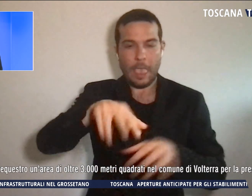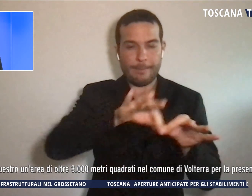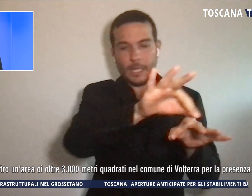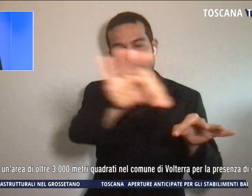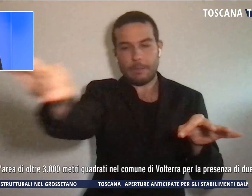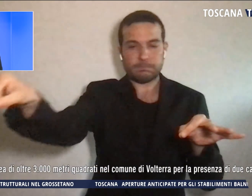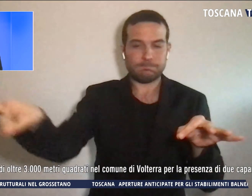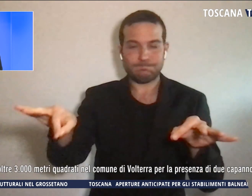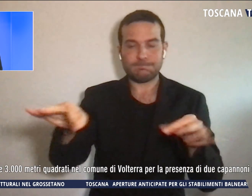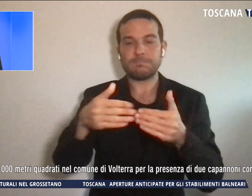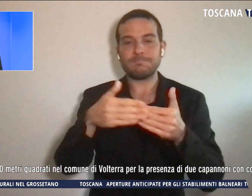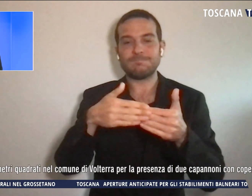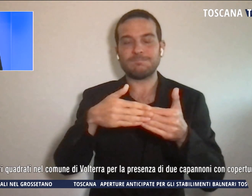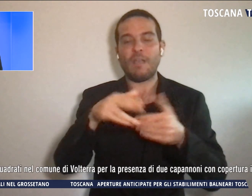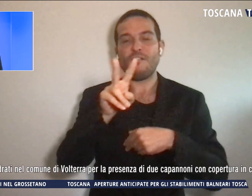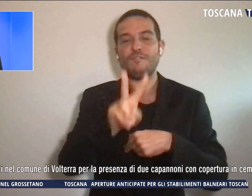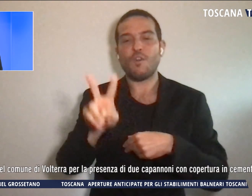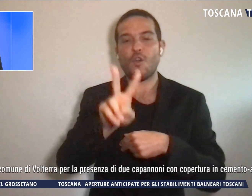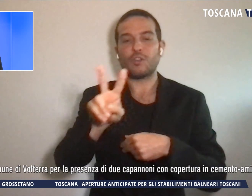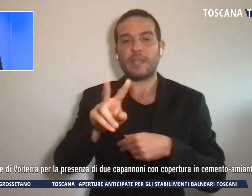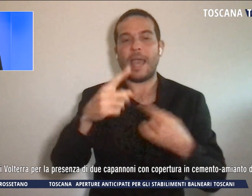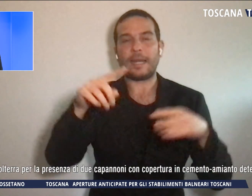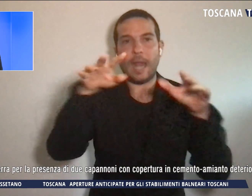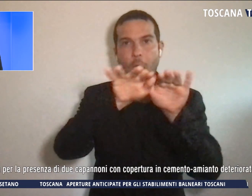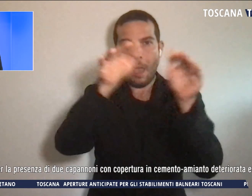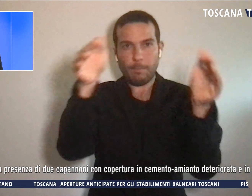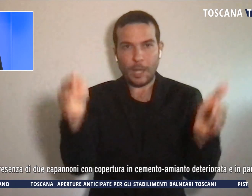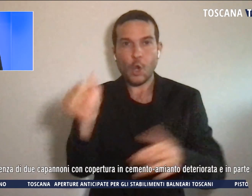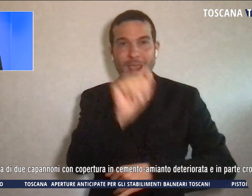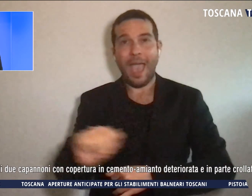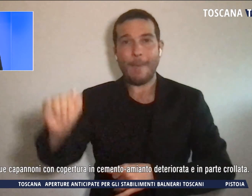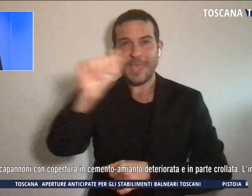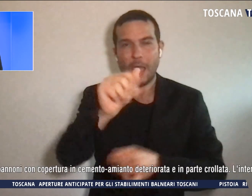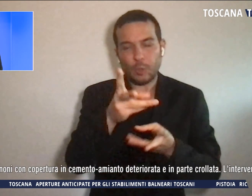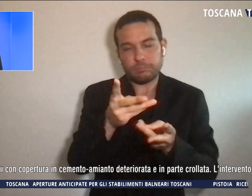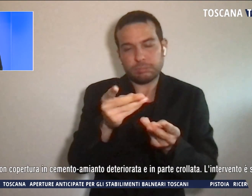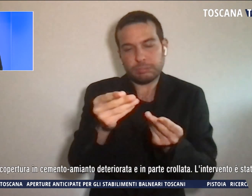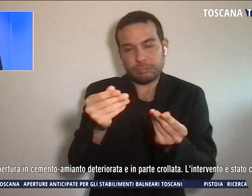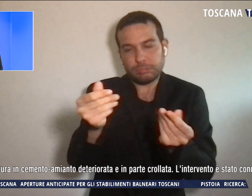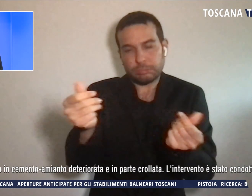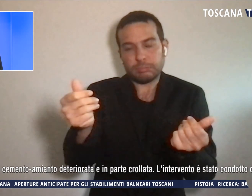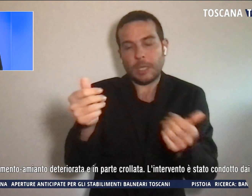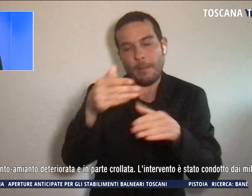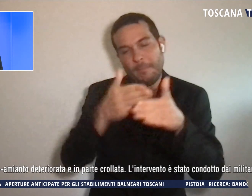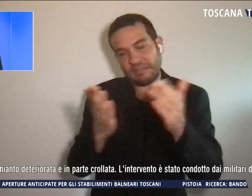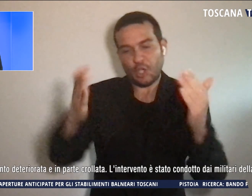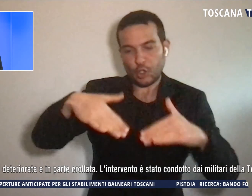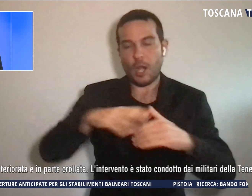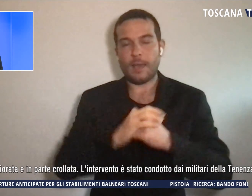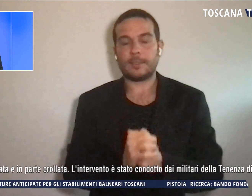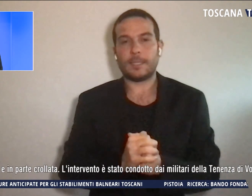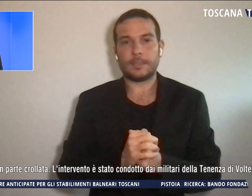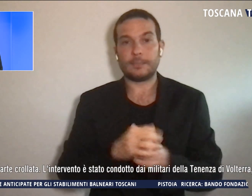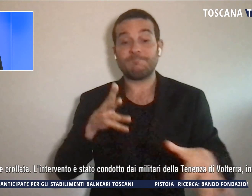presenza di due capannoni con copertura di cemento amianto deteriorata e in parte crollata. L'intervento è stato